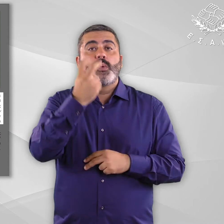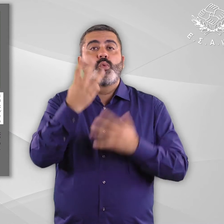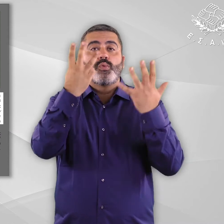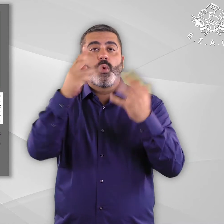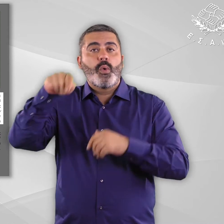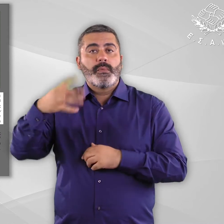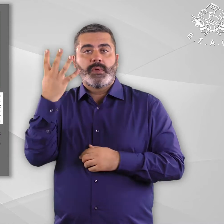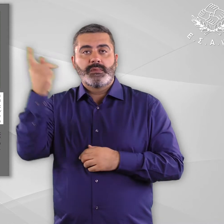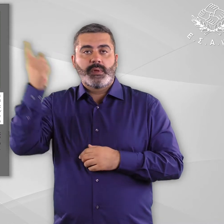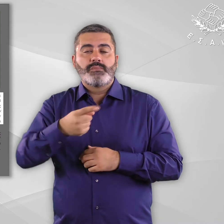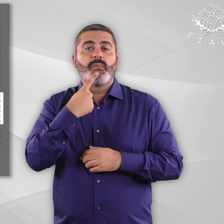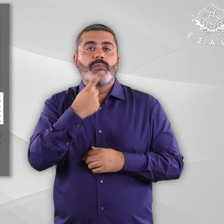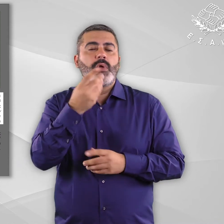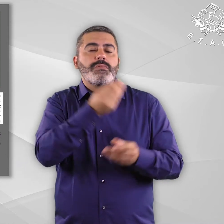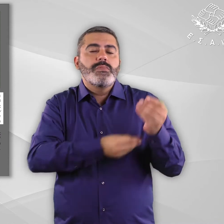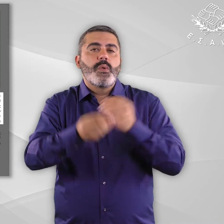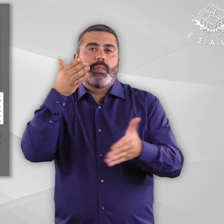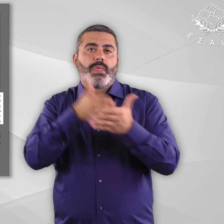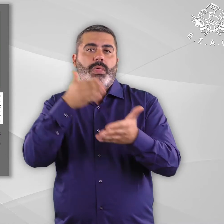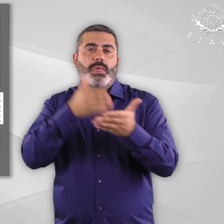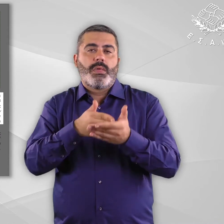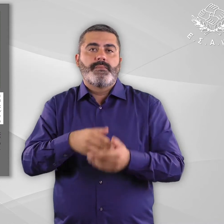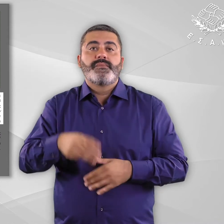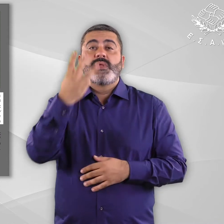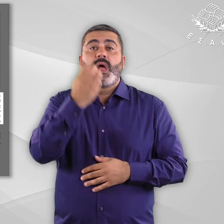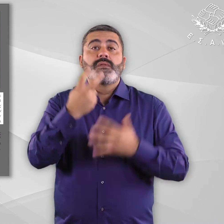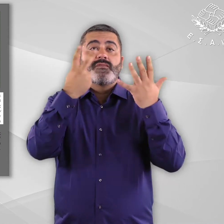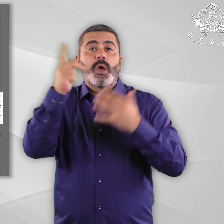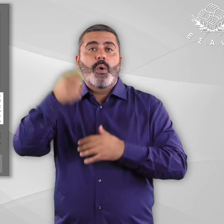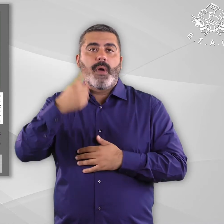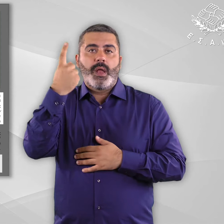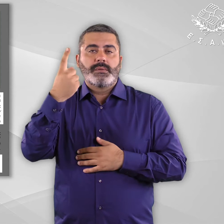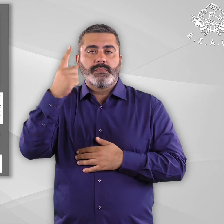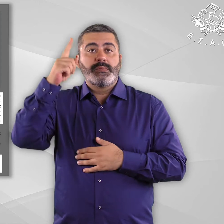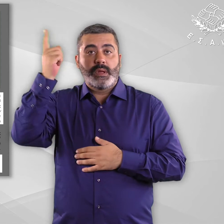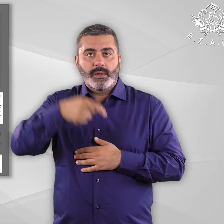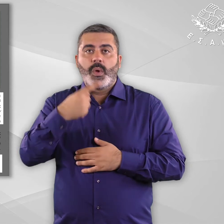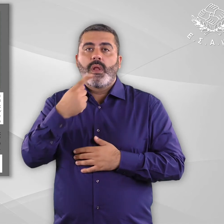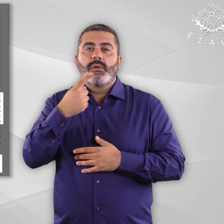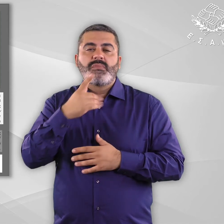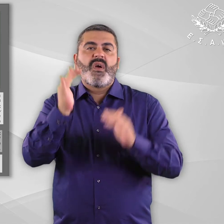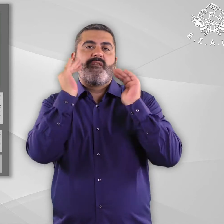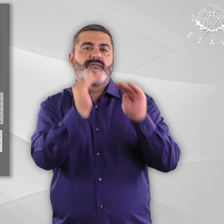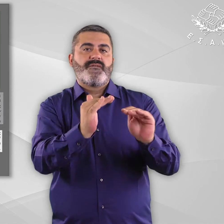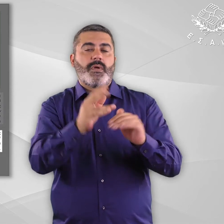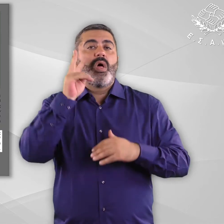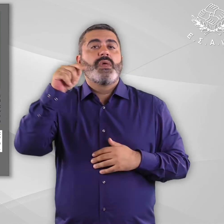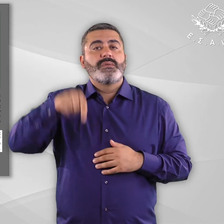έχει χειροτερέψει και το 37,1% πώς έχει παραμείνει στάσιμη βλέπε υποσημείωση 33. Ως προς τη φυσική